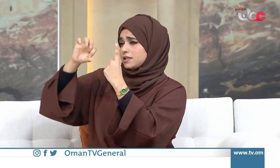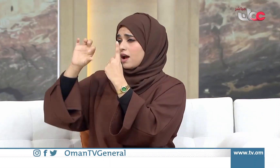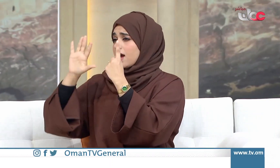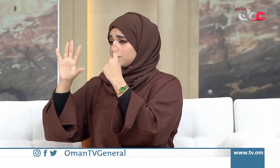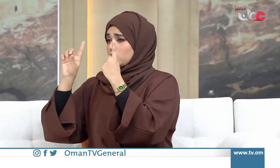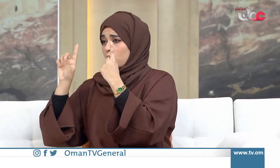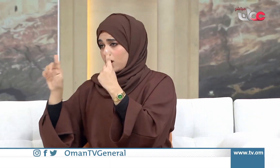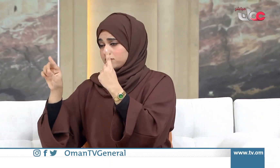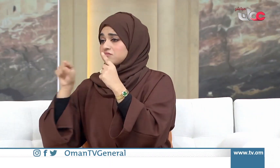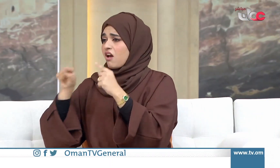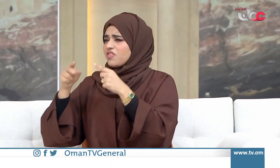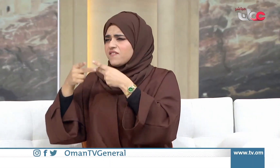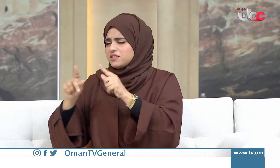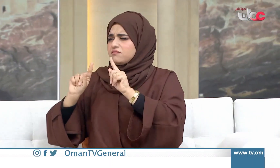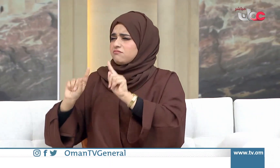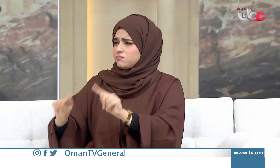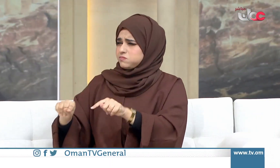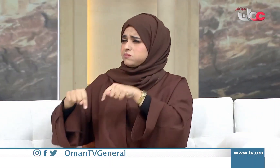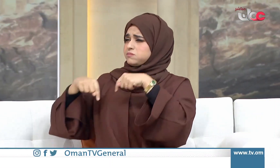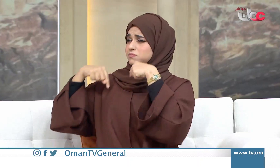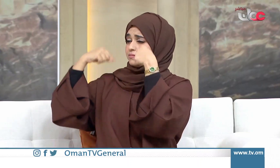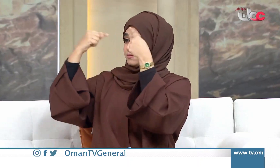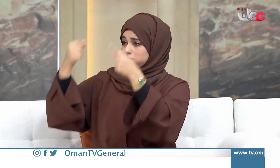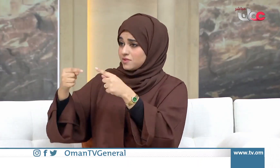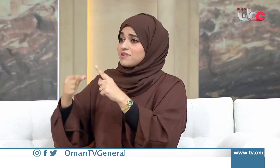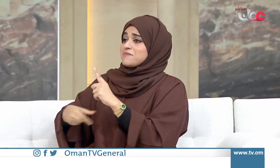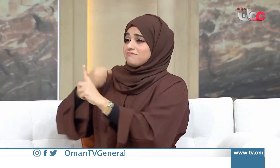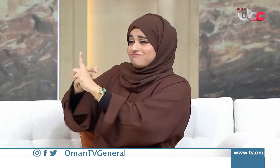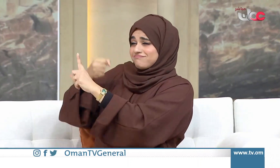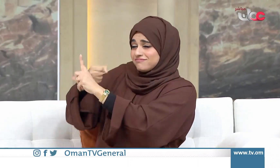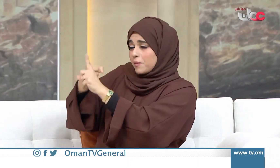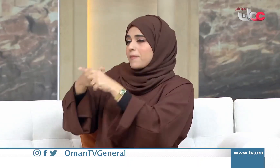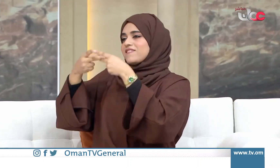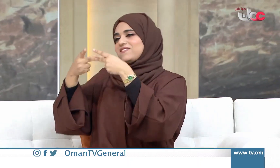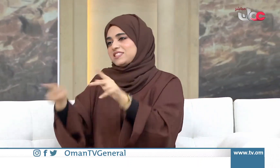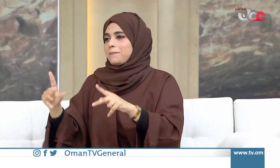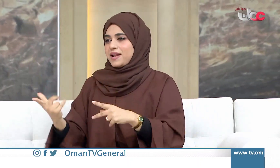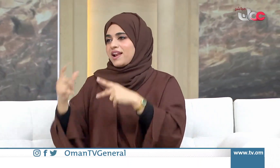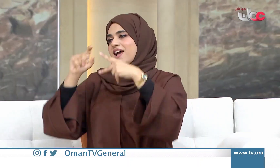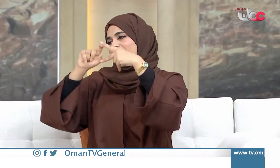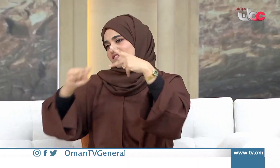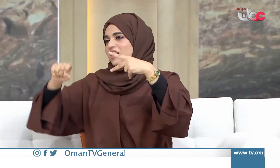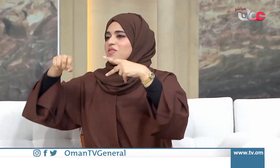يتم الاحتفال بها بهذا اليوم الاتحاد العالمي للصوم تم تأسيسه عام